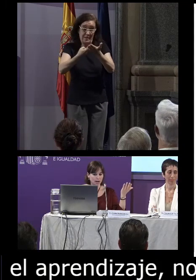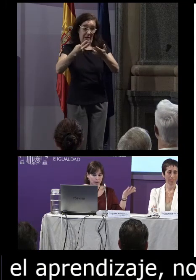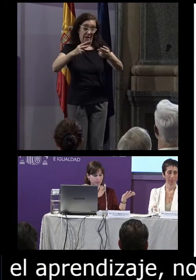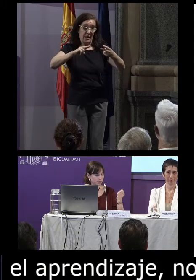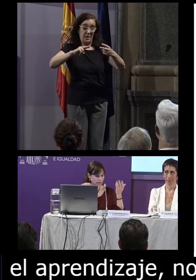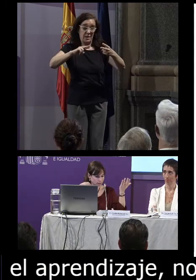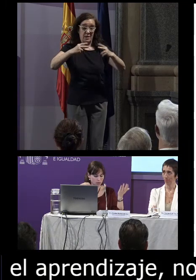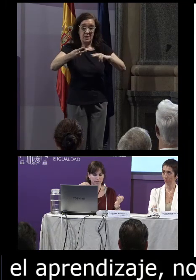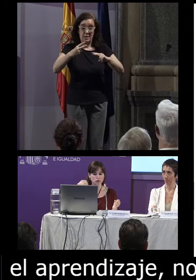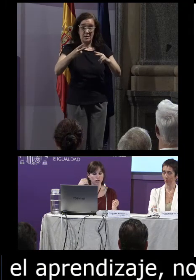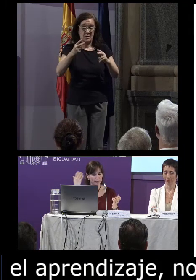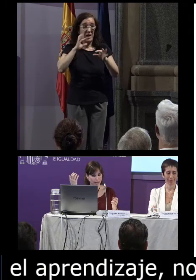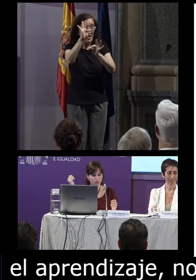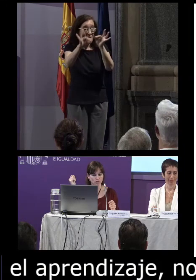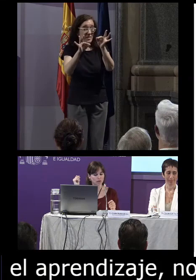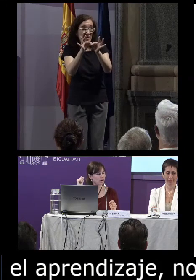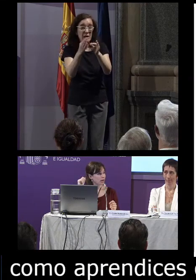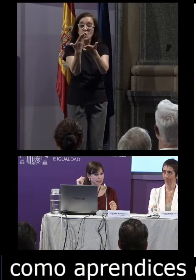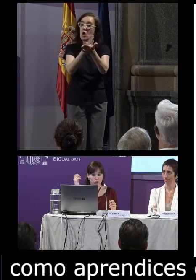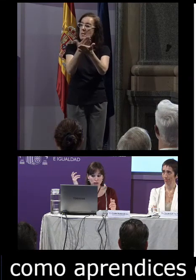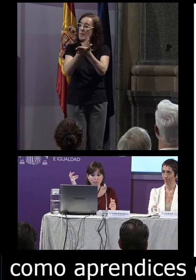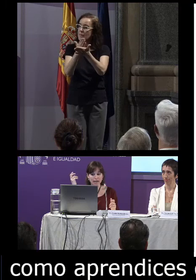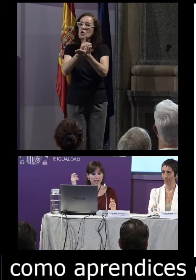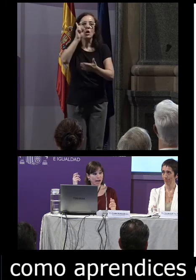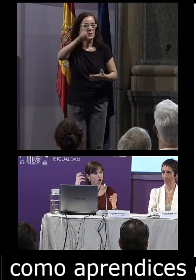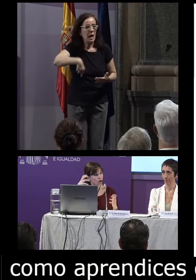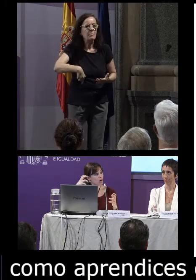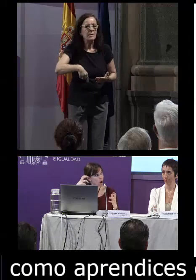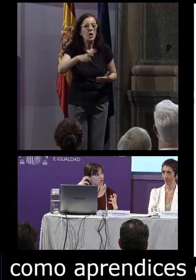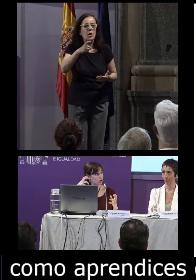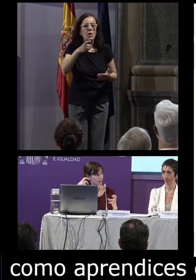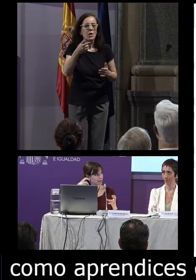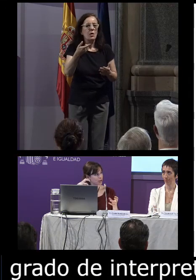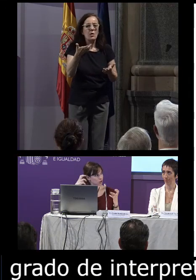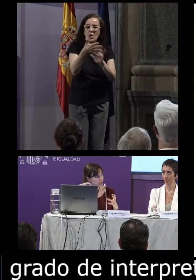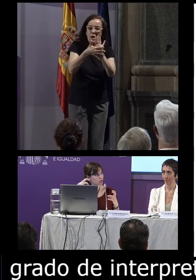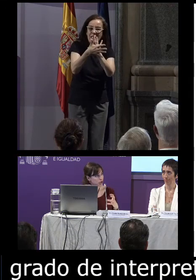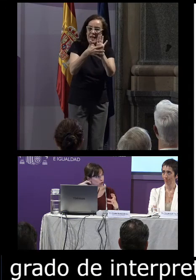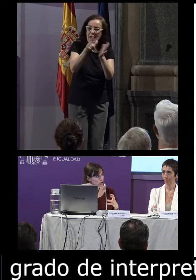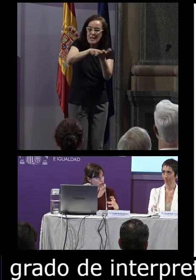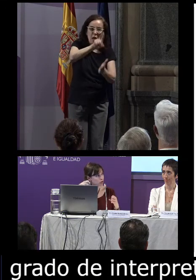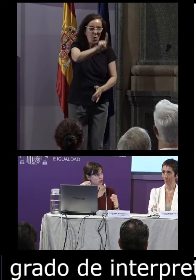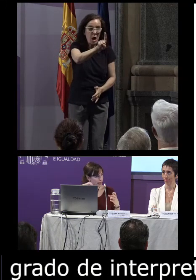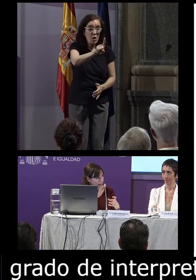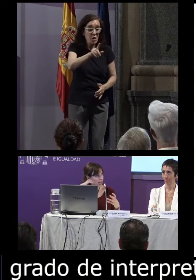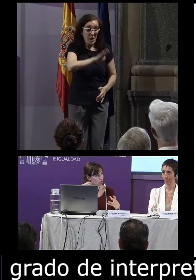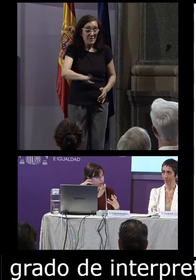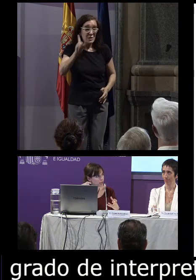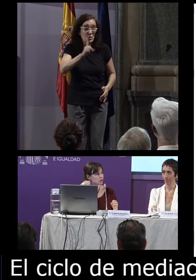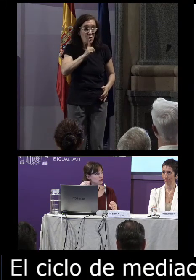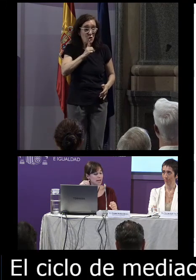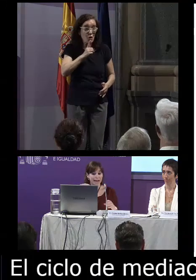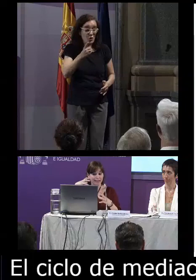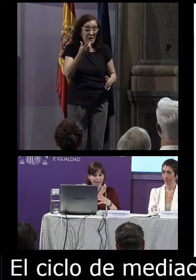el ciclo de mediación sino también como lengua 1 es decir los mismos niños sordos que nacen en